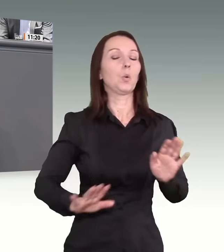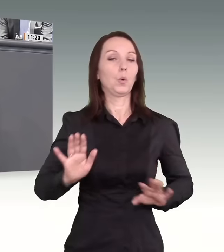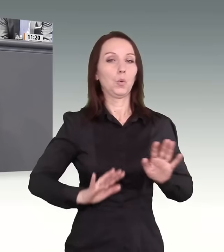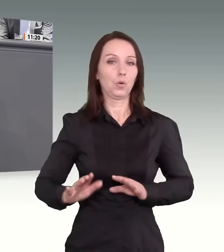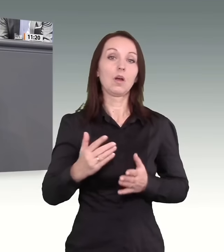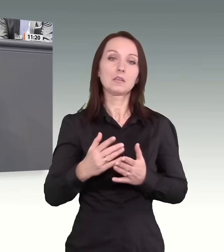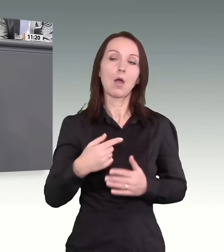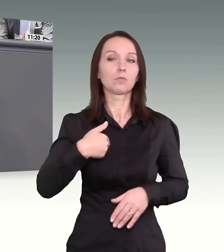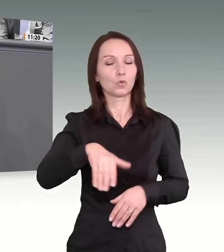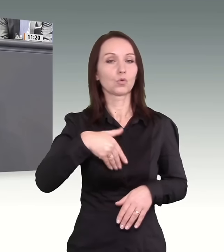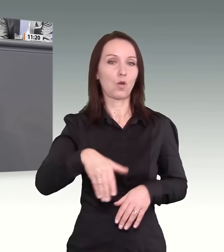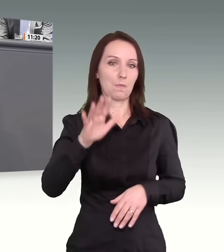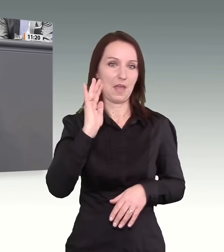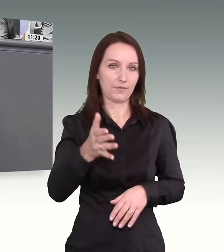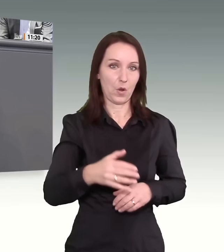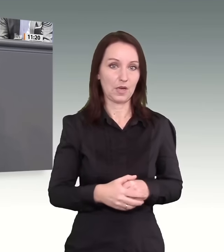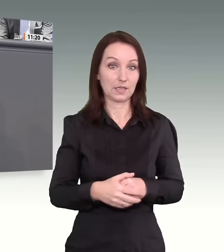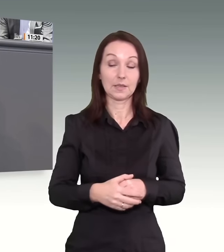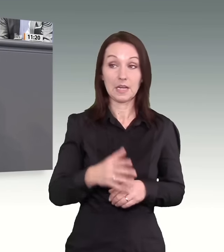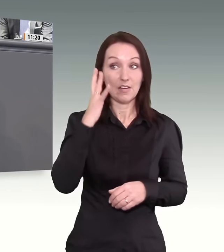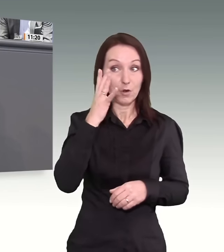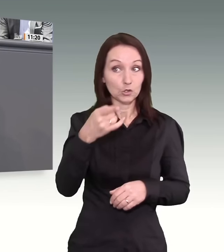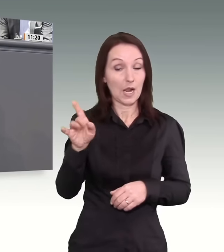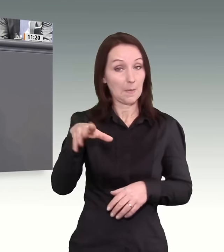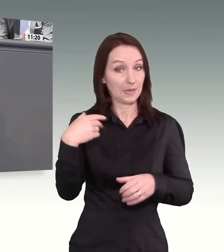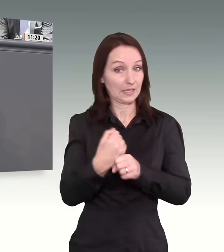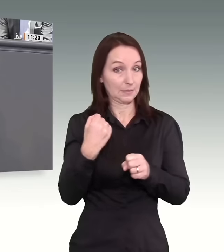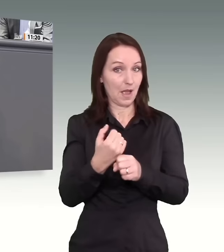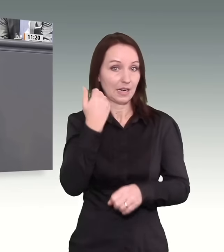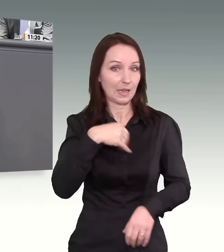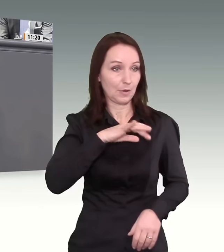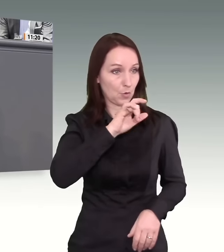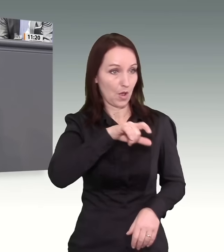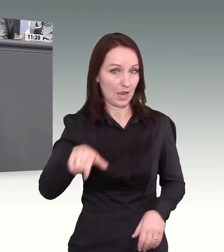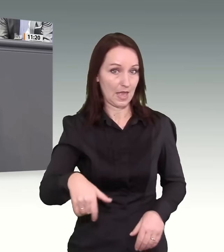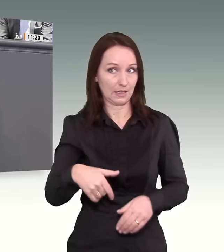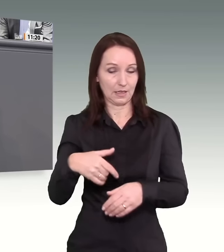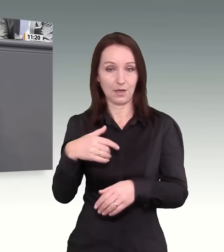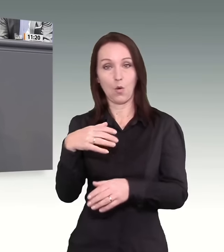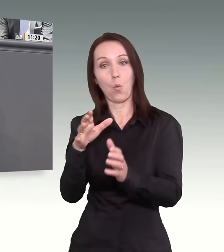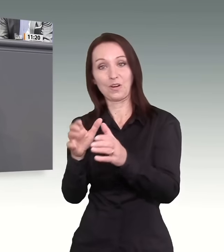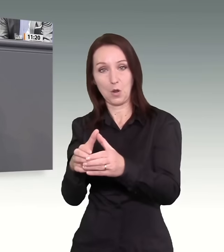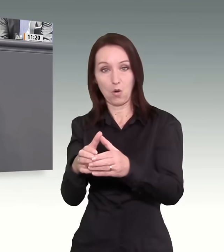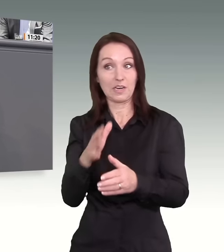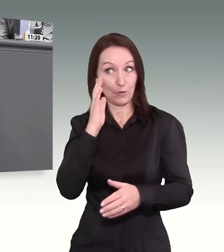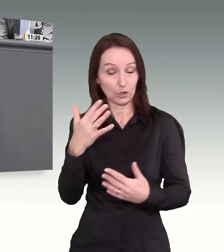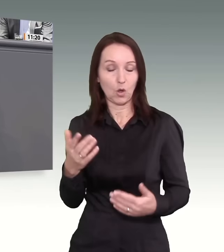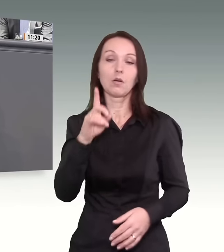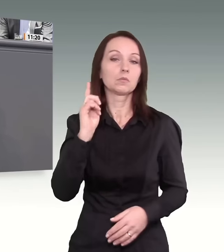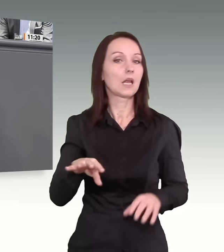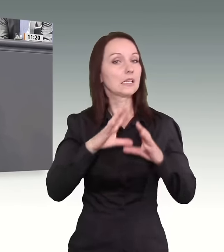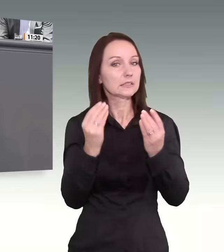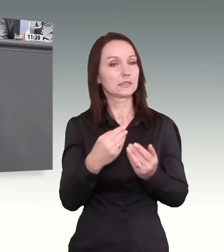erfolgreich sein. Und wenn Sie sich daran beteiligen würden, liebe Kolleginnen und Kollegen der Union, dann wäre dieses Land